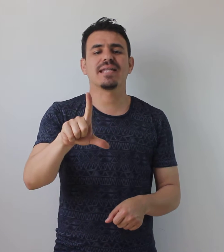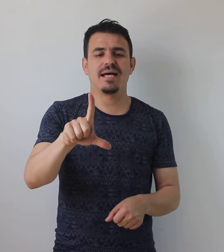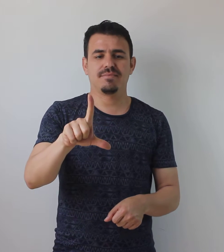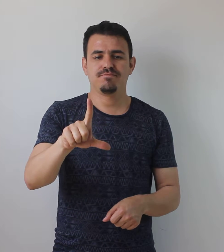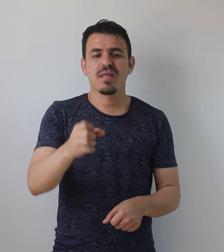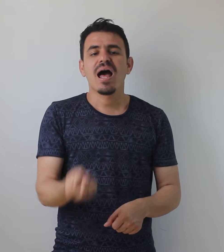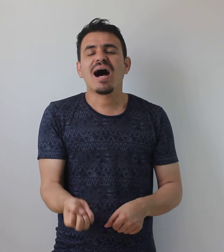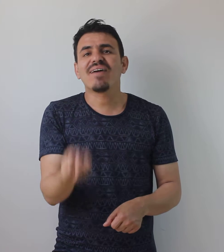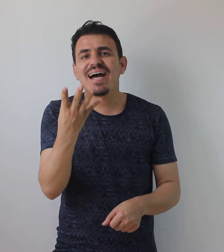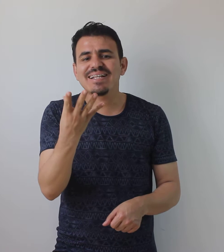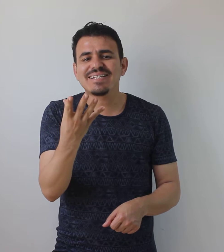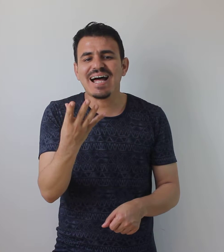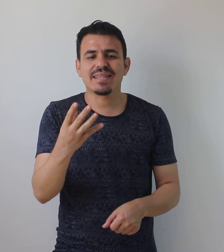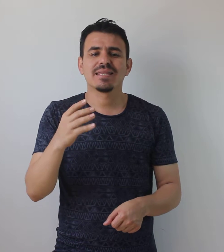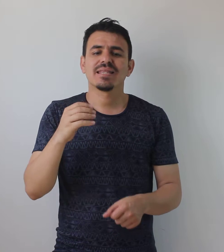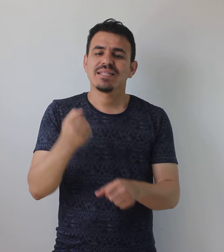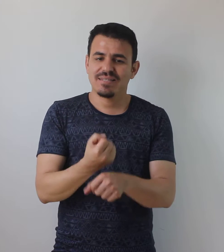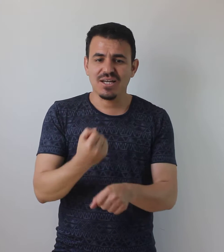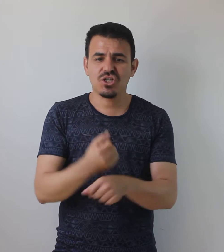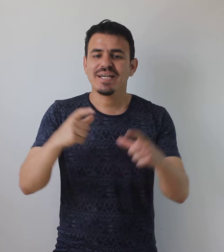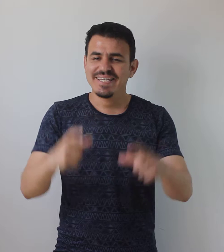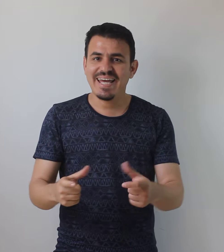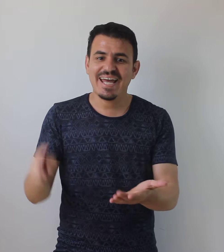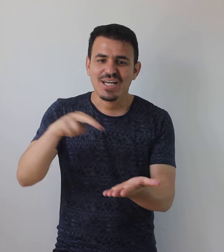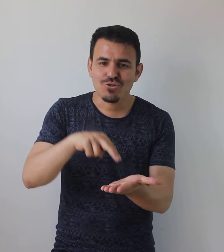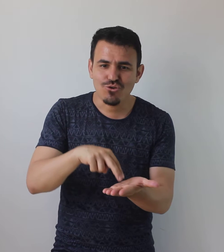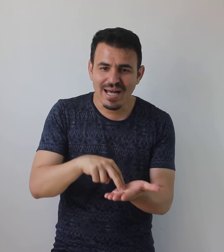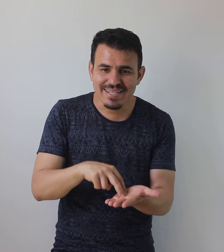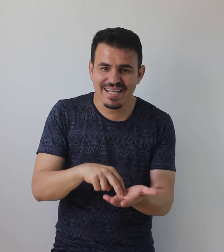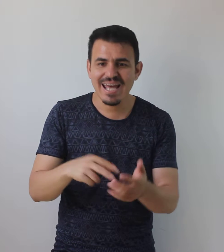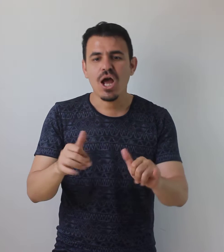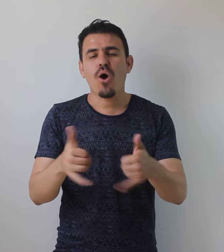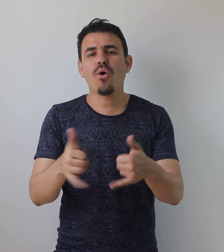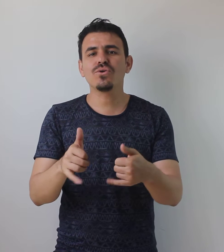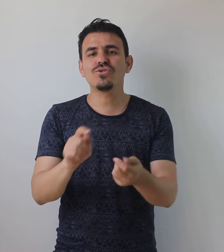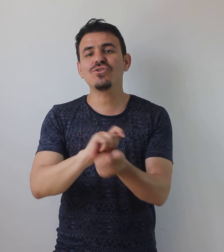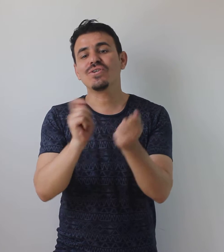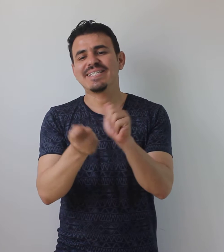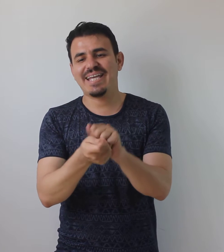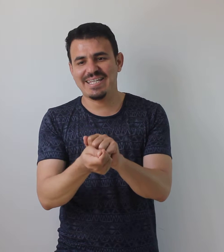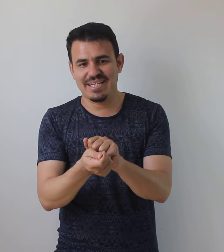lazım. Havaya atılan taş yere düşerse oyuncu değişir.